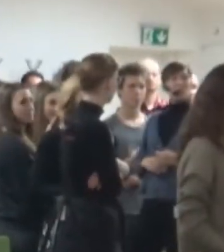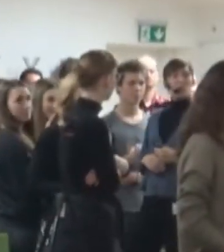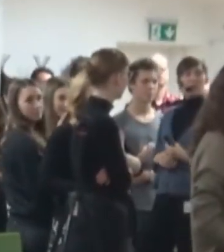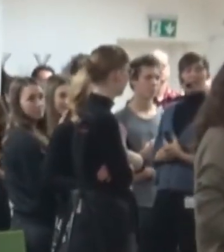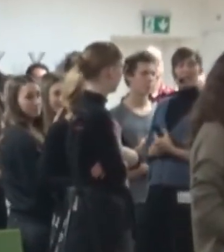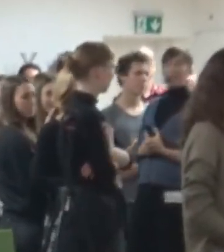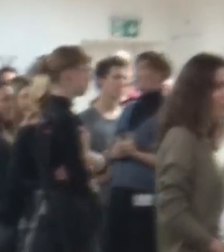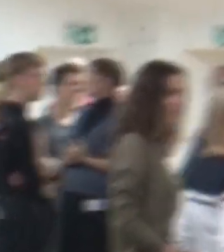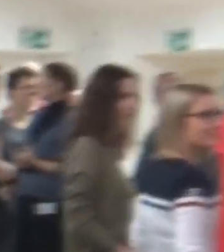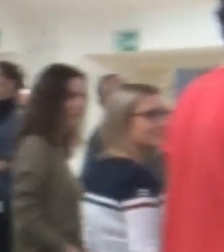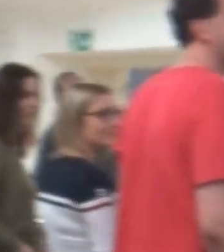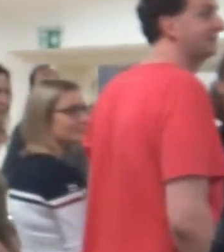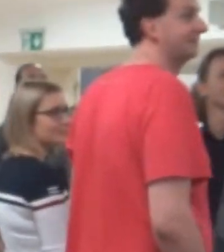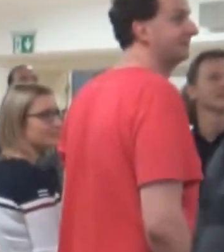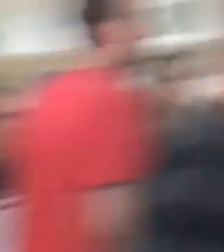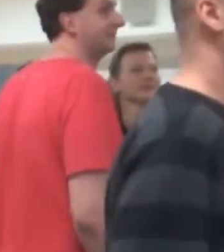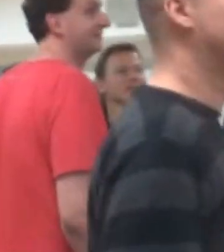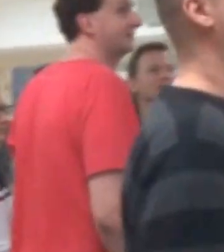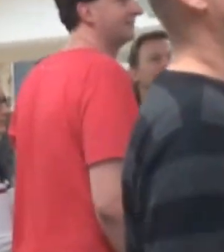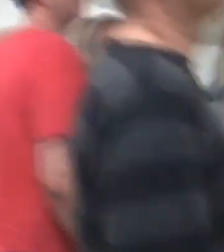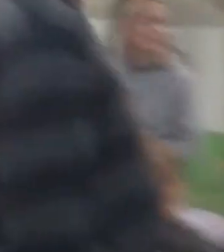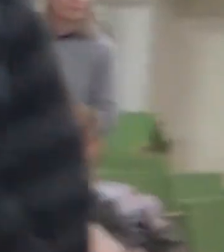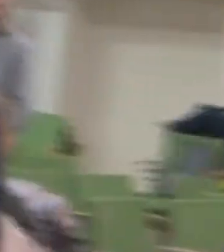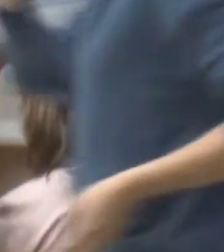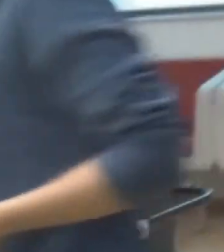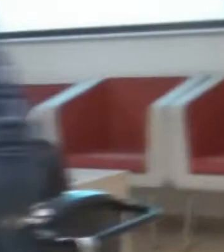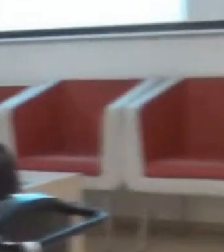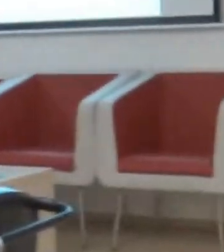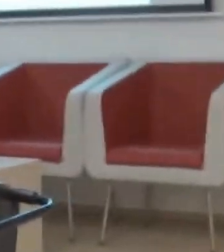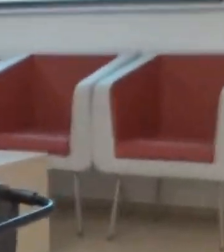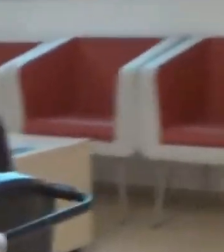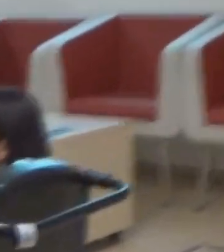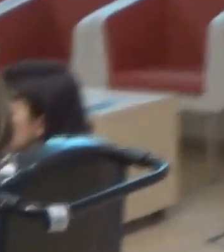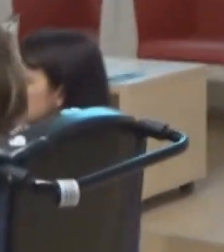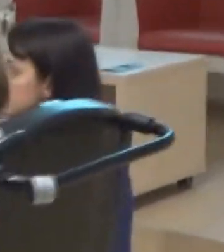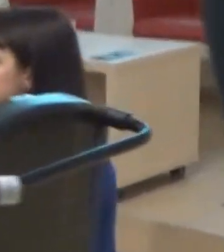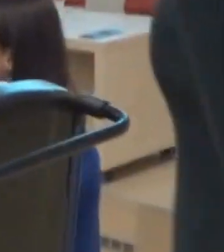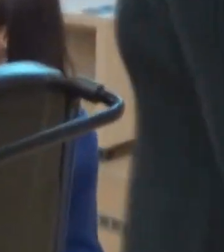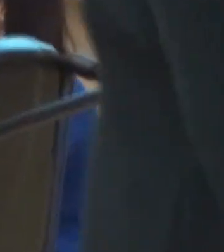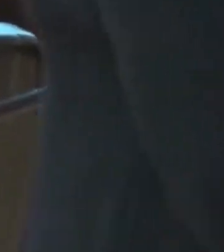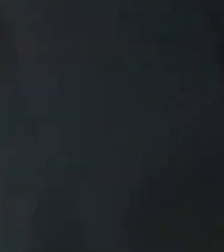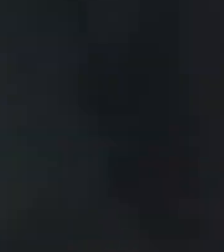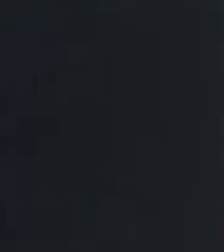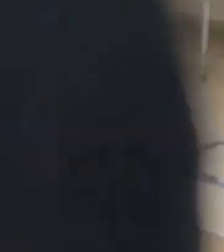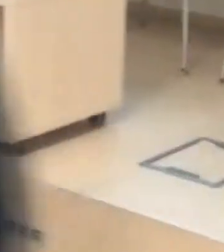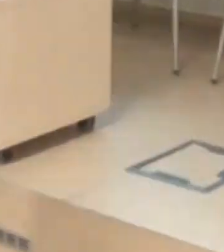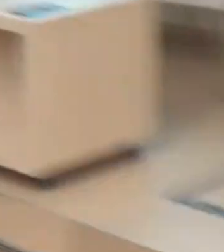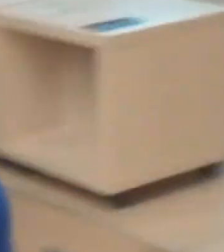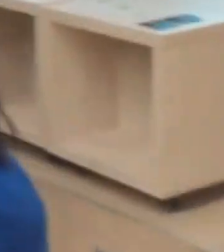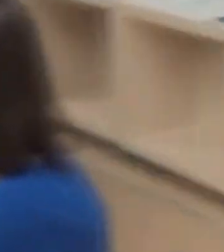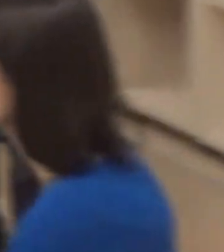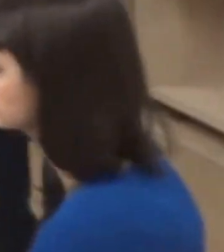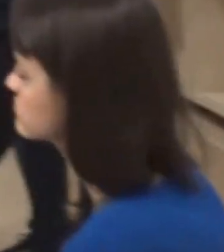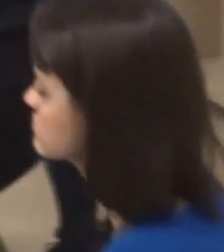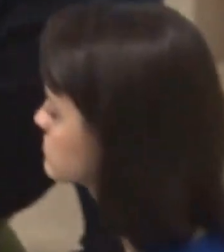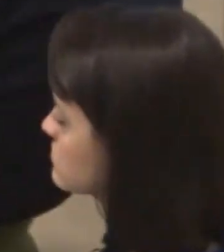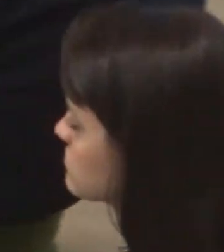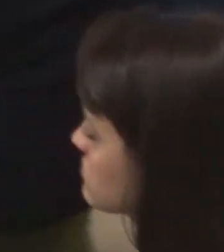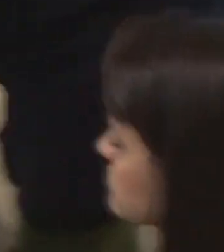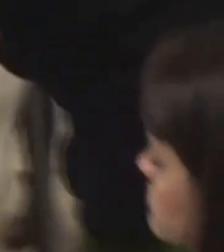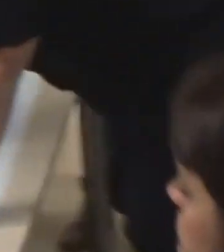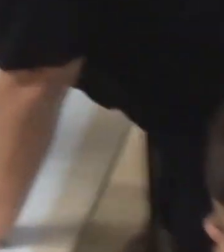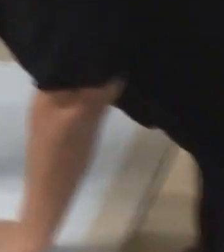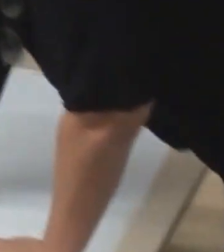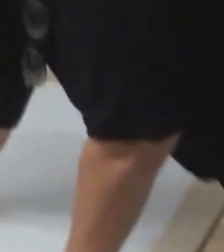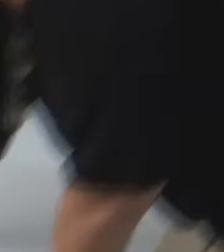Úředníci většinou ví, jak se mnou komunikovat a jak mi pomoci. Písmo. Dobře. Dobře. Takže je to na vás